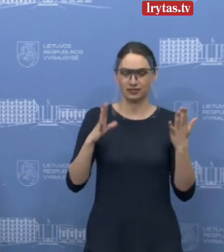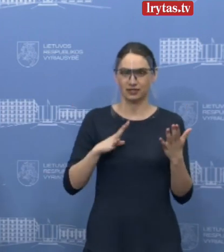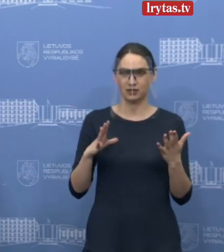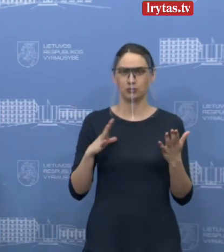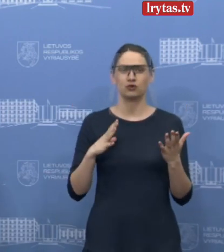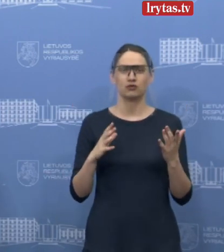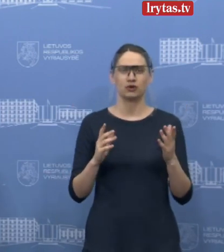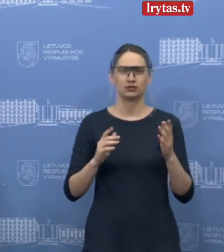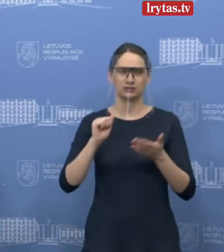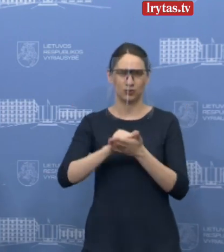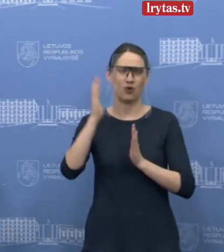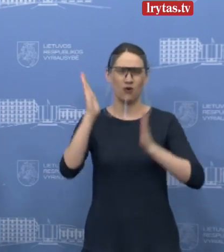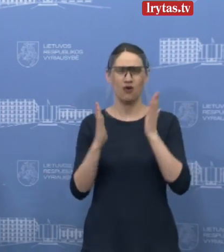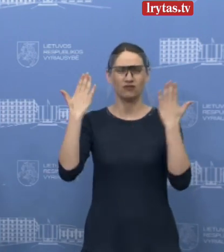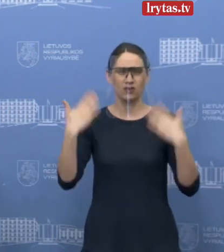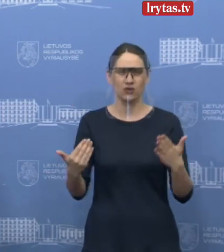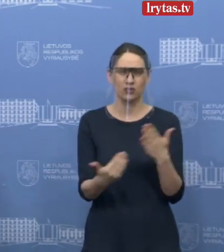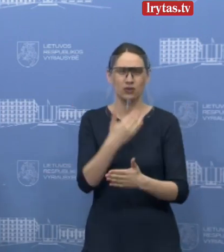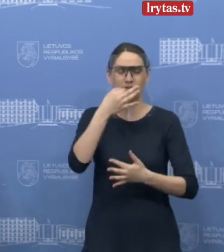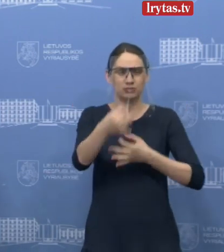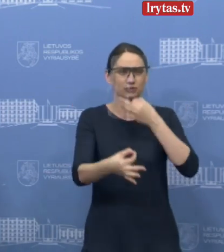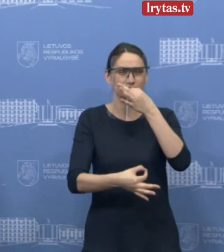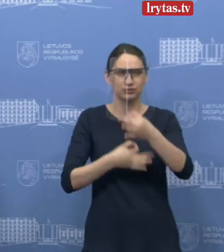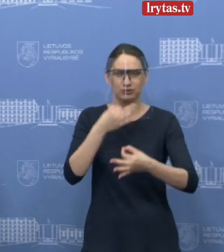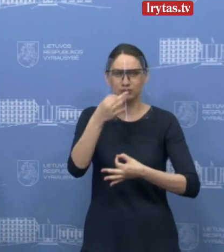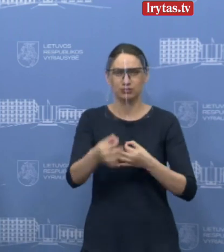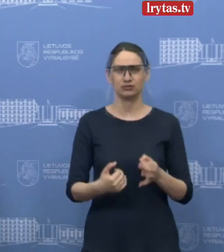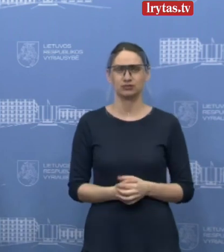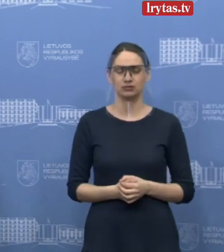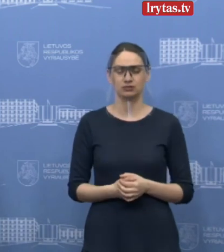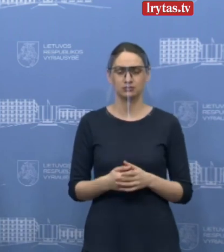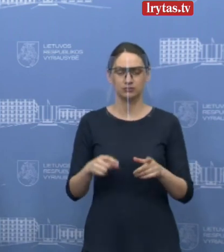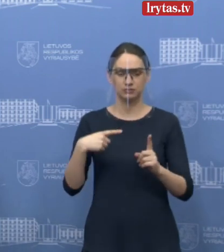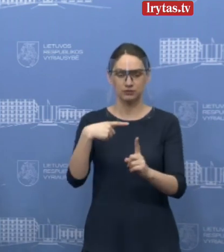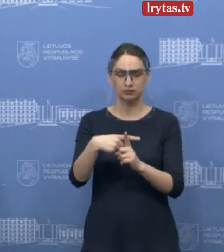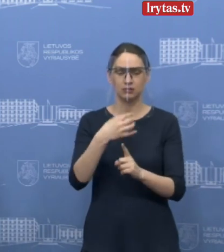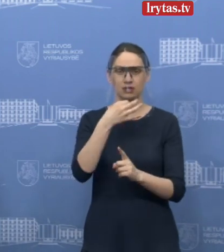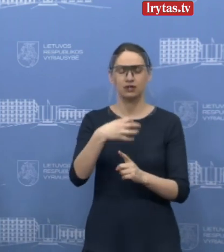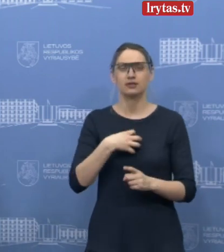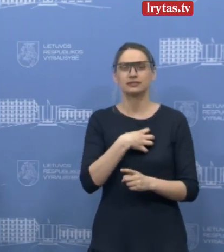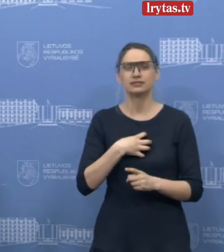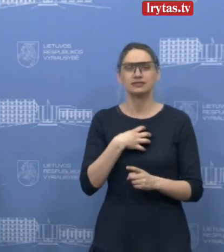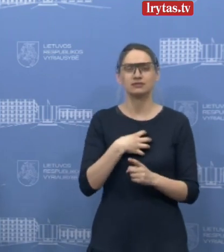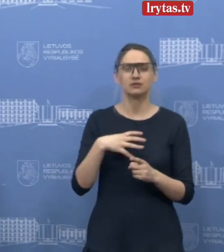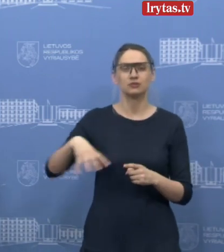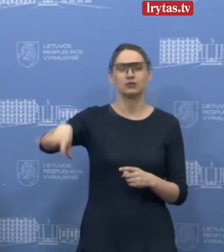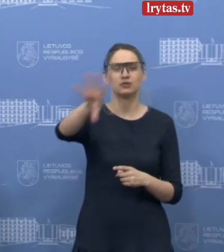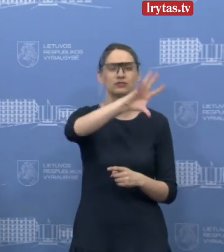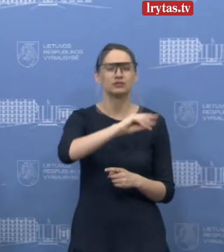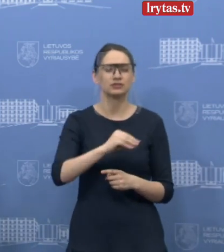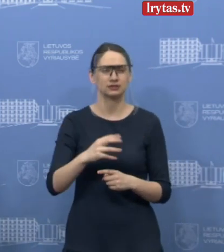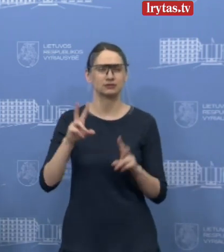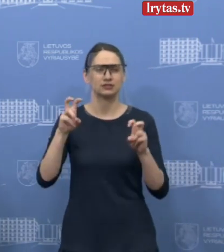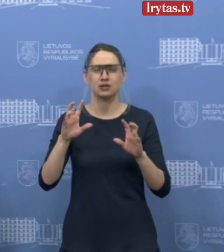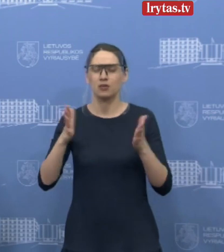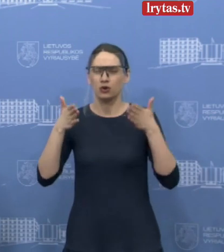vykusimio birfinkė pasakė, kas yra naujo. Priminėt, ką reikėtų atkreipti dėmesį visiems. Juolab,